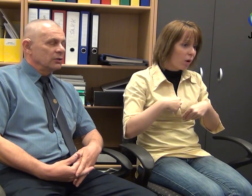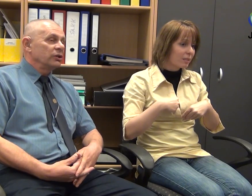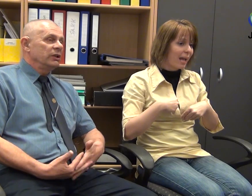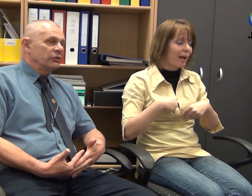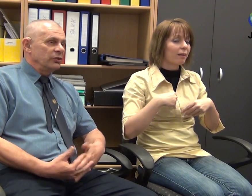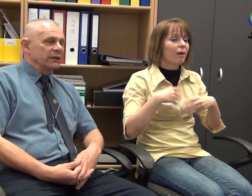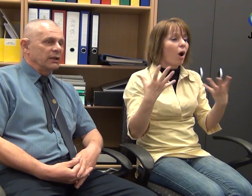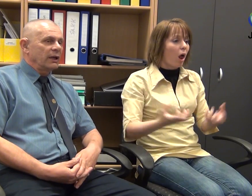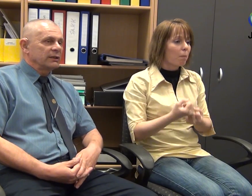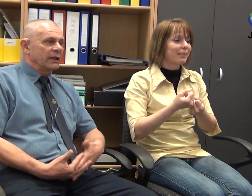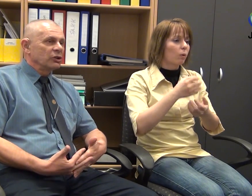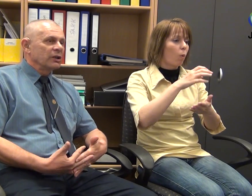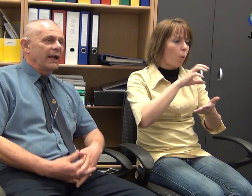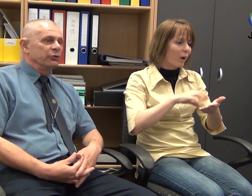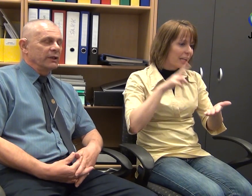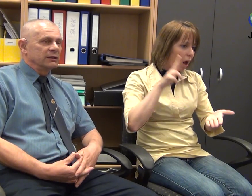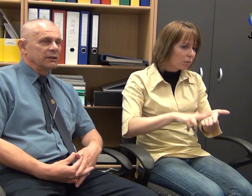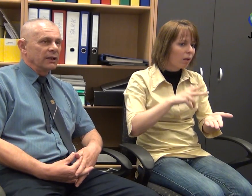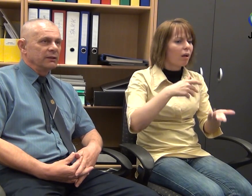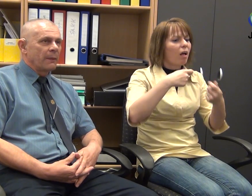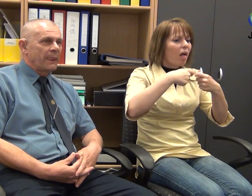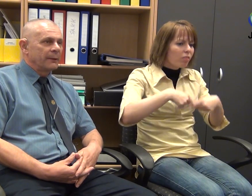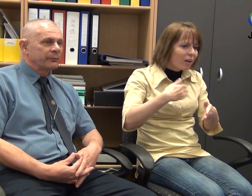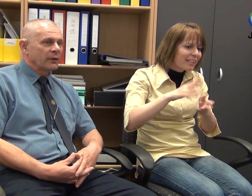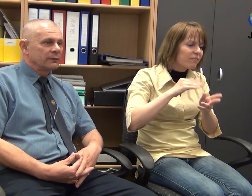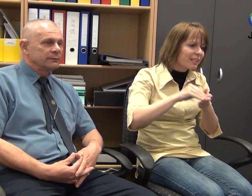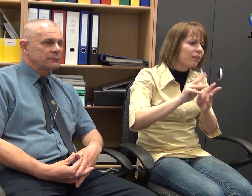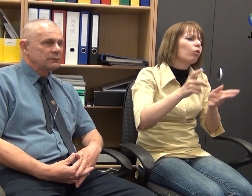tagdíjat fizetnek. Hát ennek vannak előfertételei.